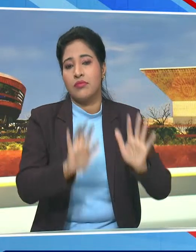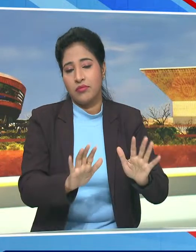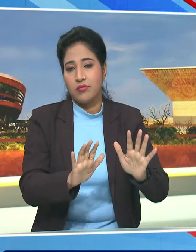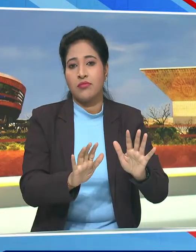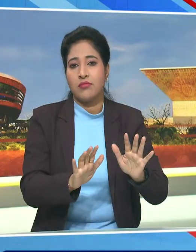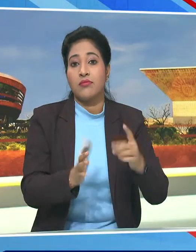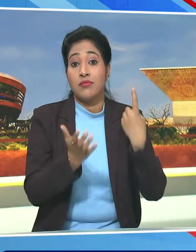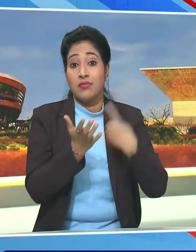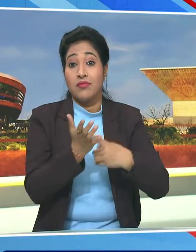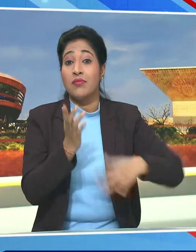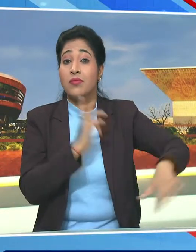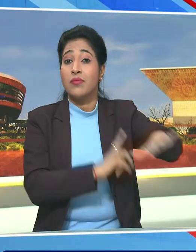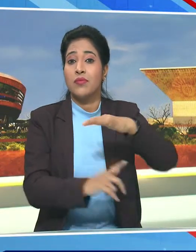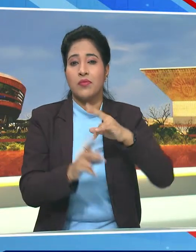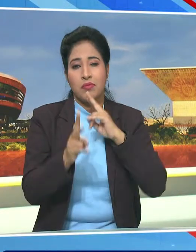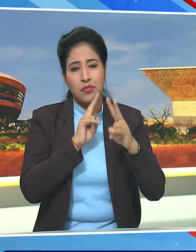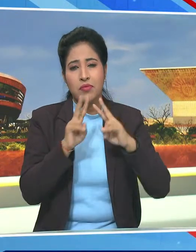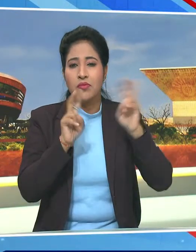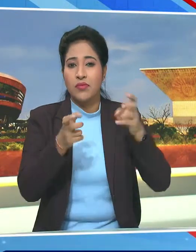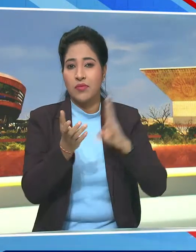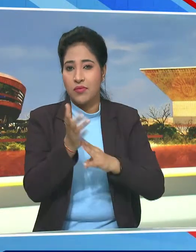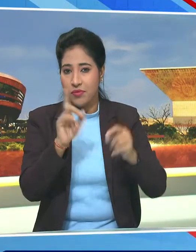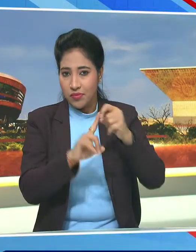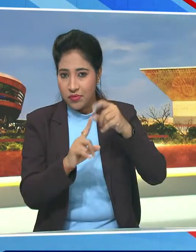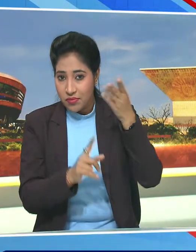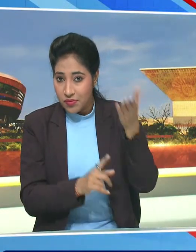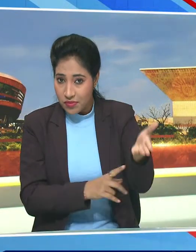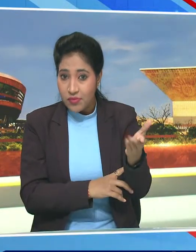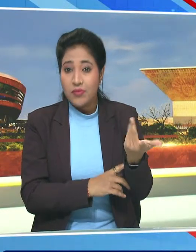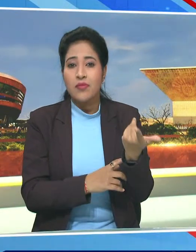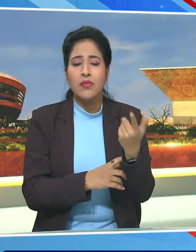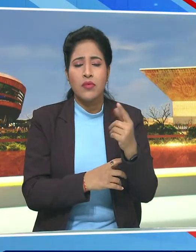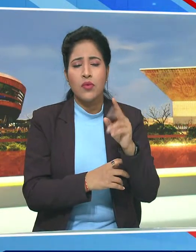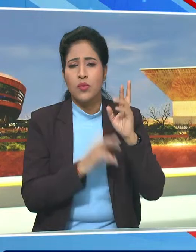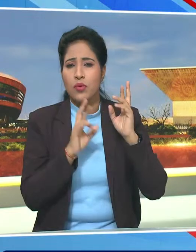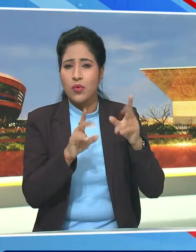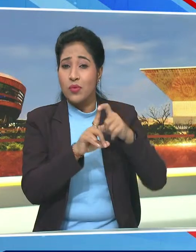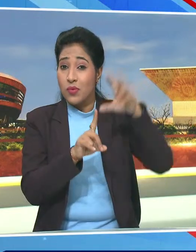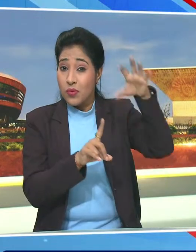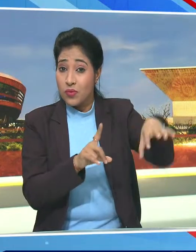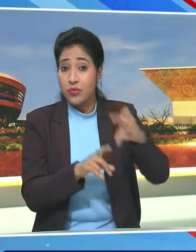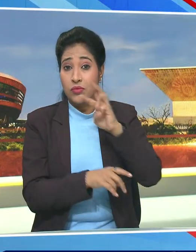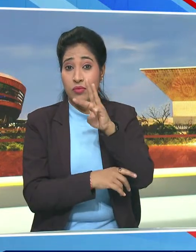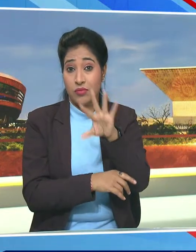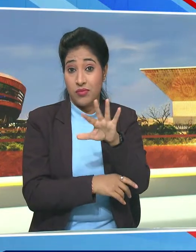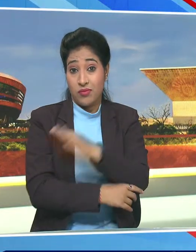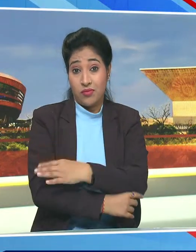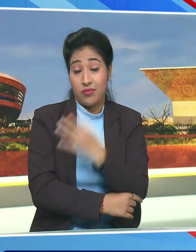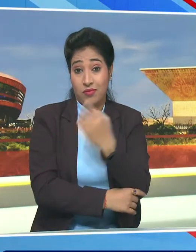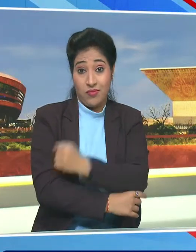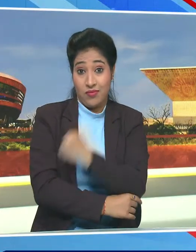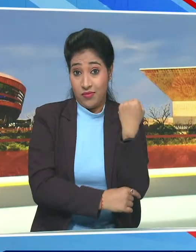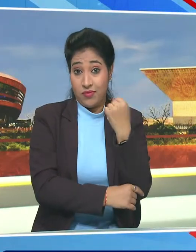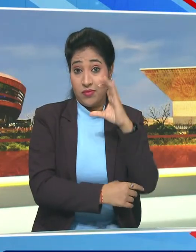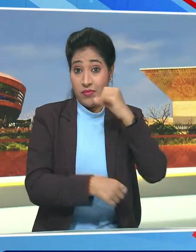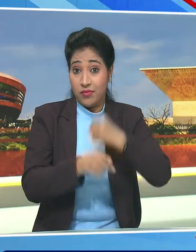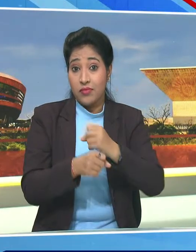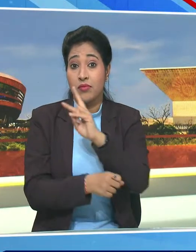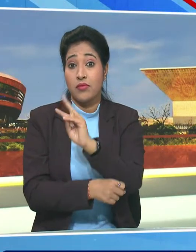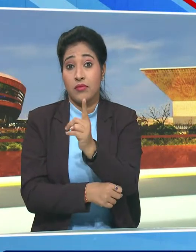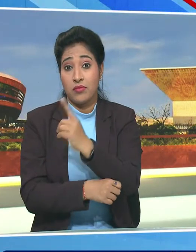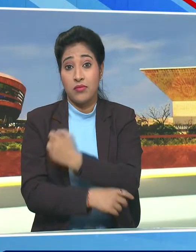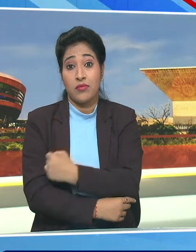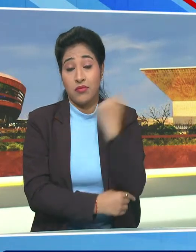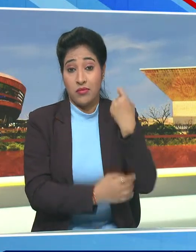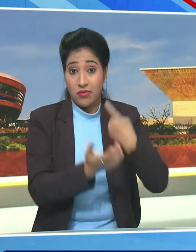राज़वार बात करें तो मध्य प्रदेश में आकांग्शी जिलों की 35 सीटे 36 गड़ में 21 सीटे